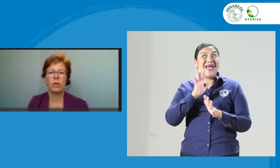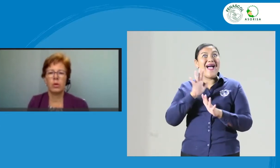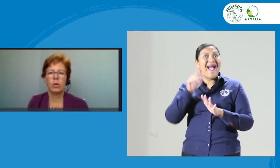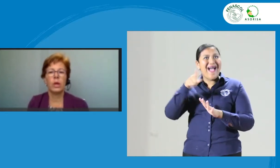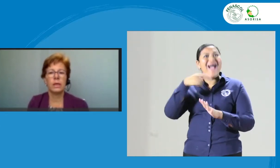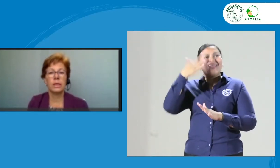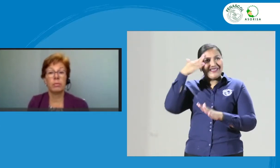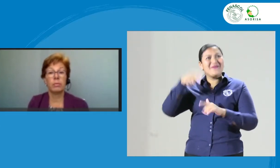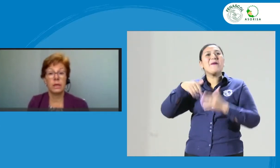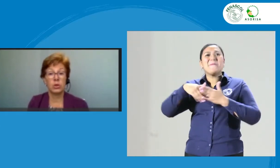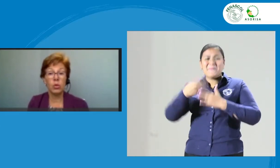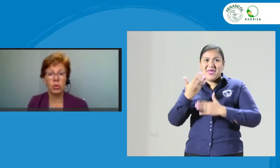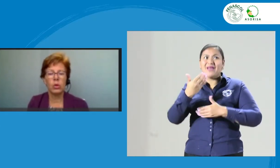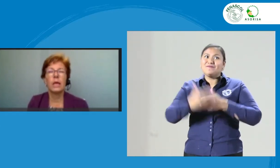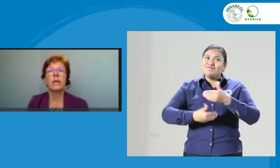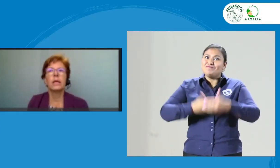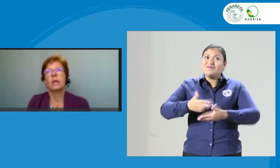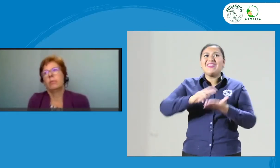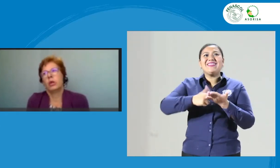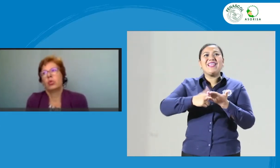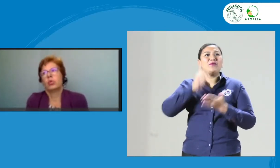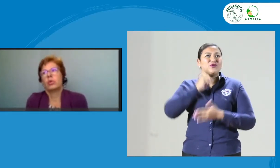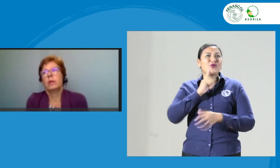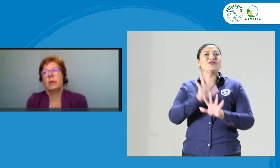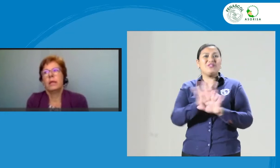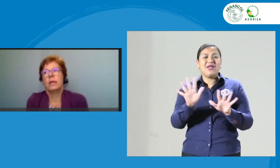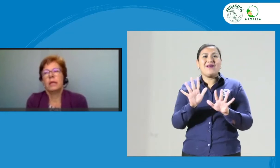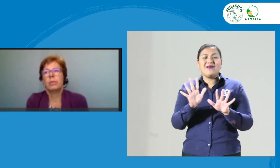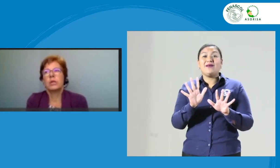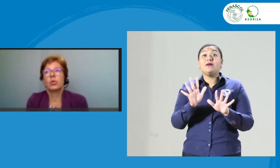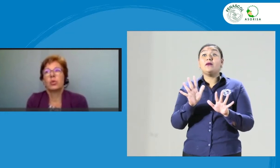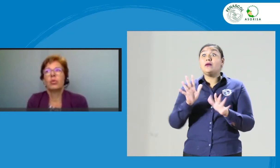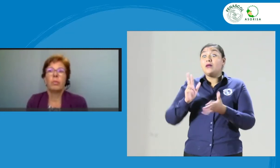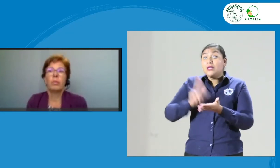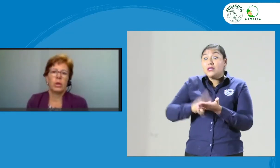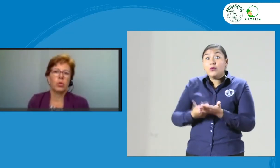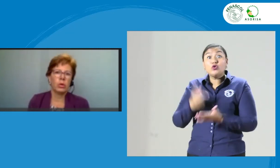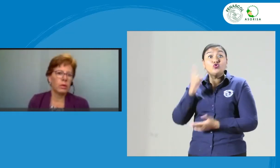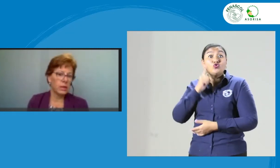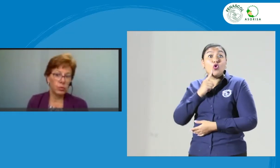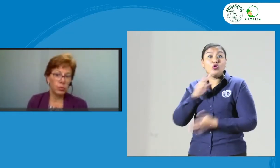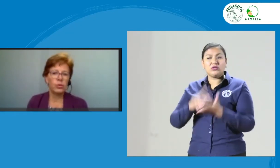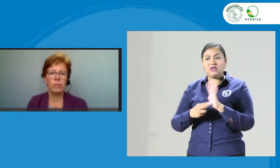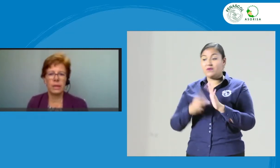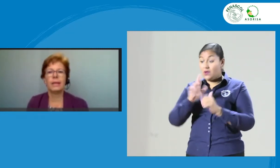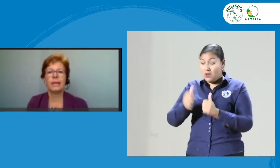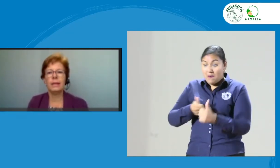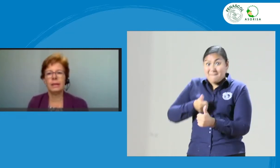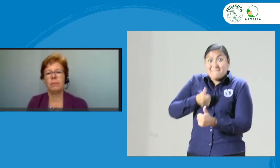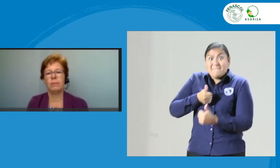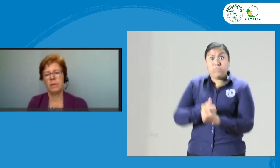con la figura del intérprete sordo. Y el mentor, el intérprete sordo como mentor es fundamental también.